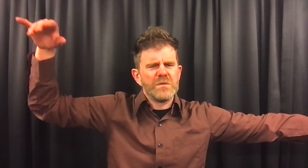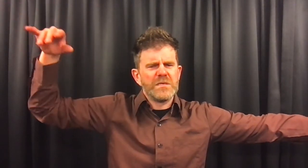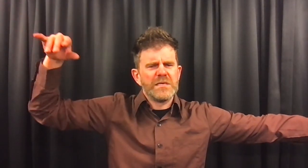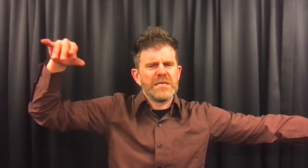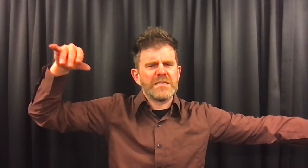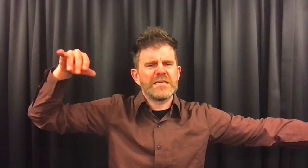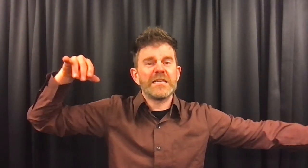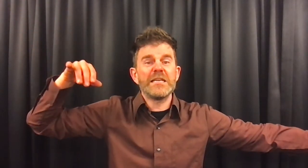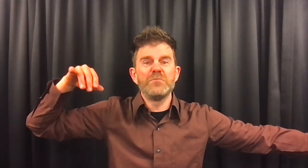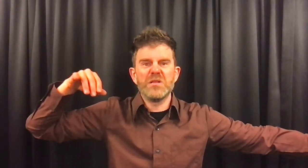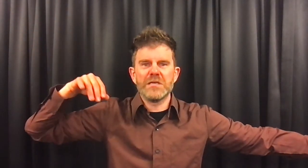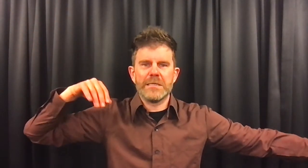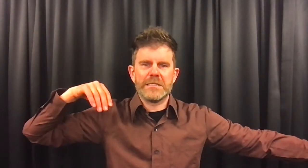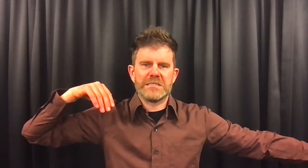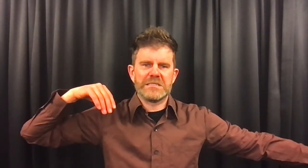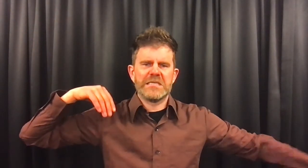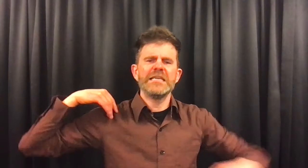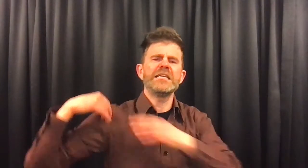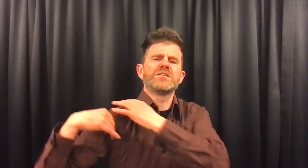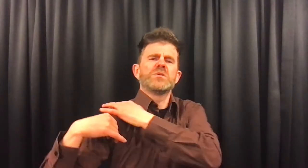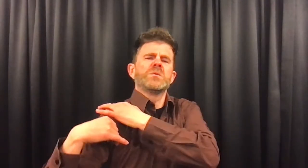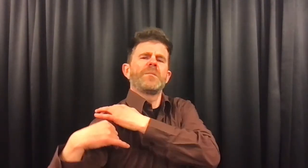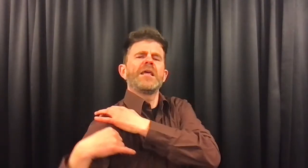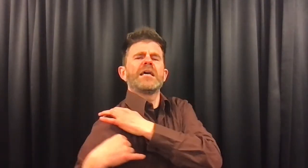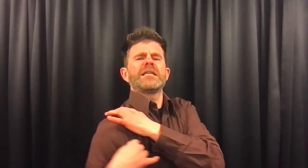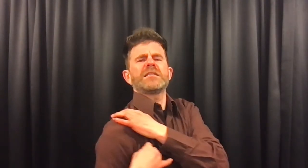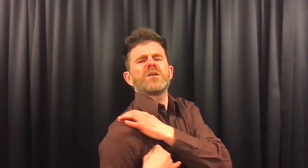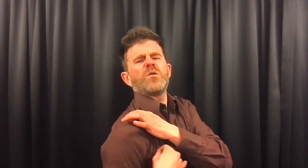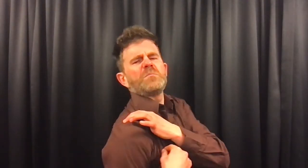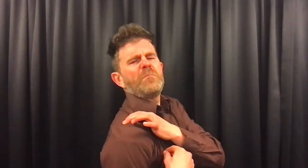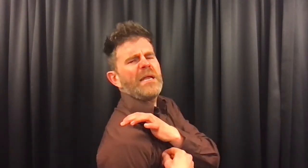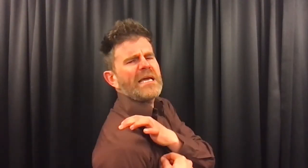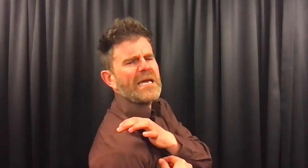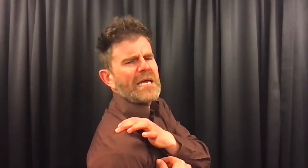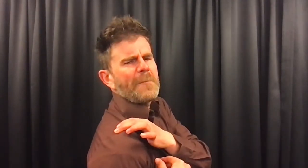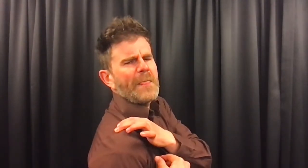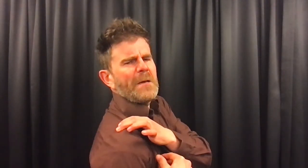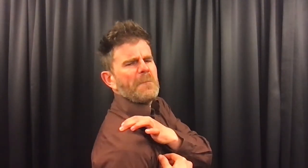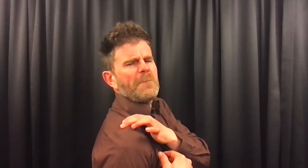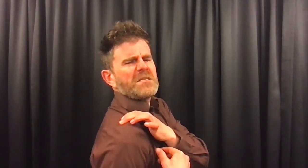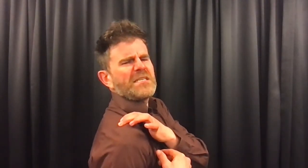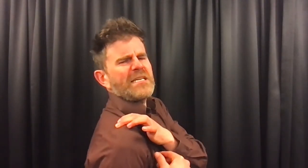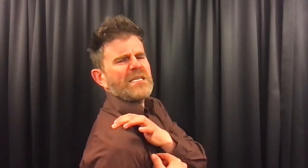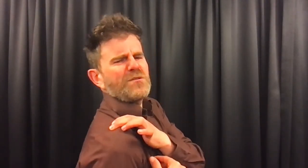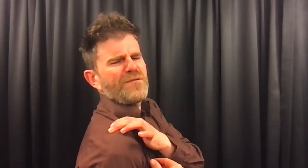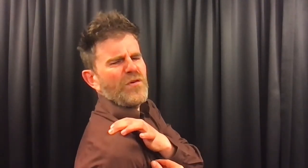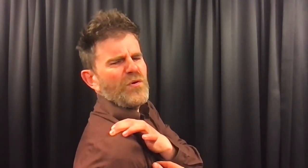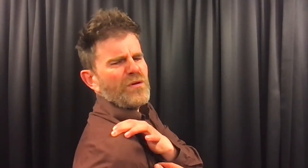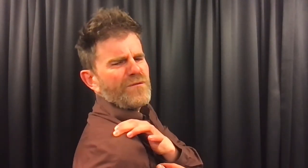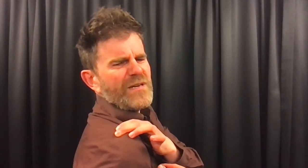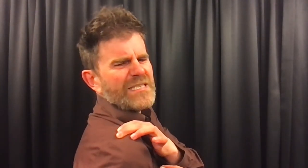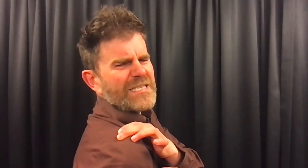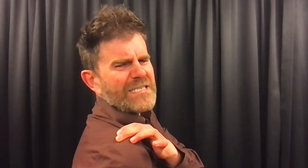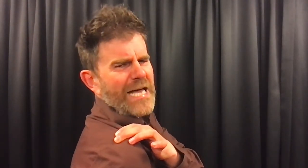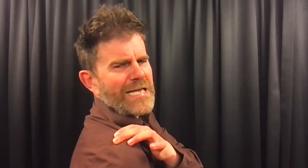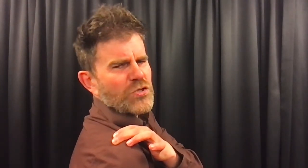Toen kriebelde er iets. Hier zo. Net op de plek. Waar zijn rechter vleugel vasthangt aan zijn